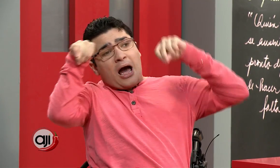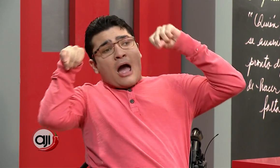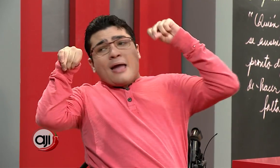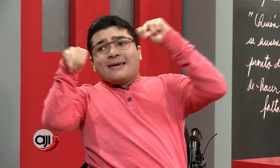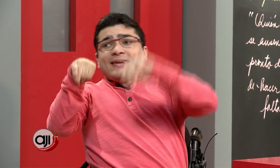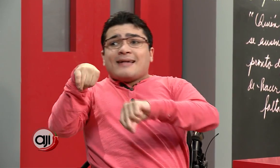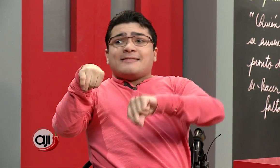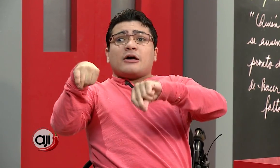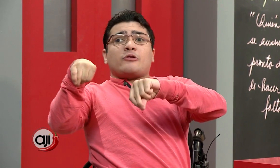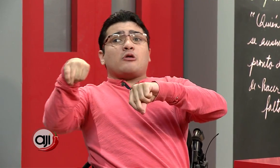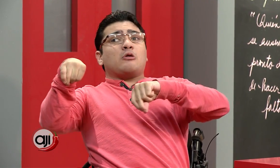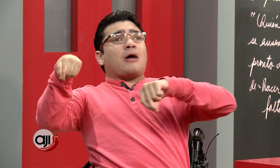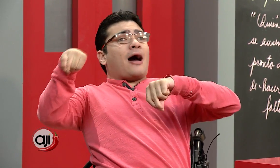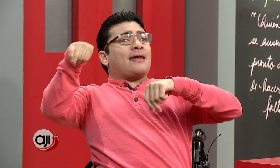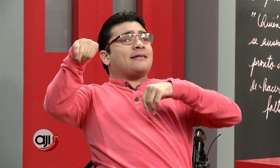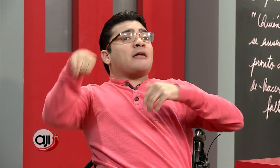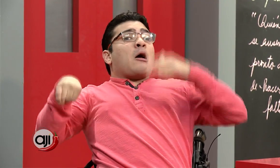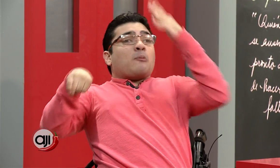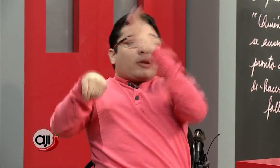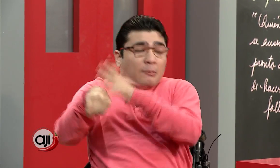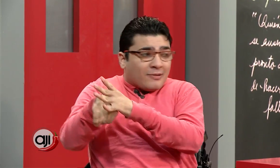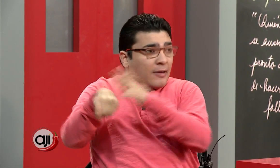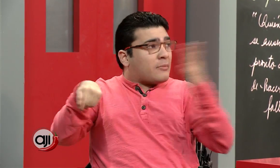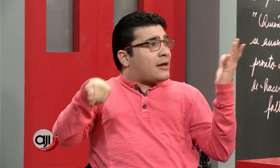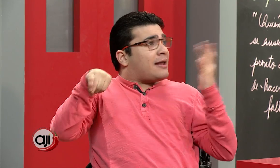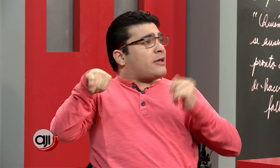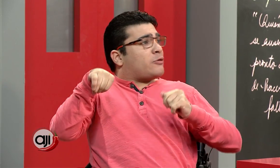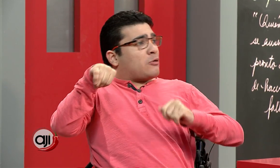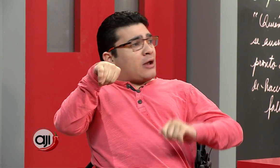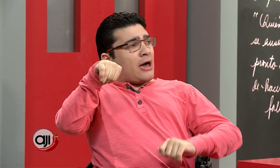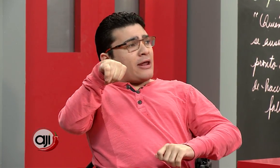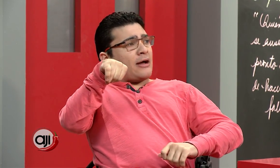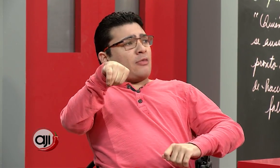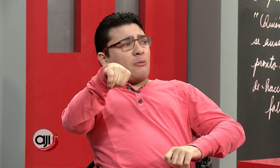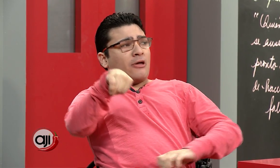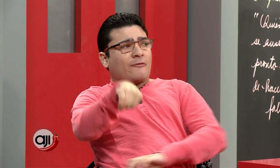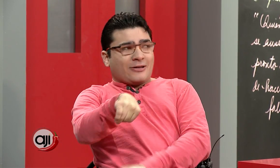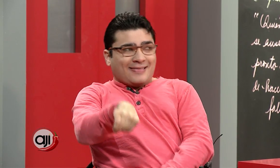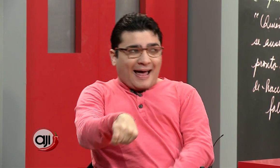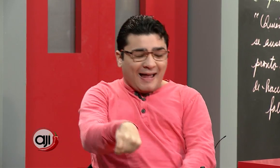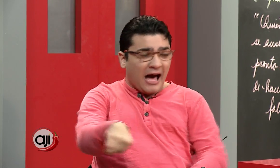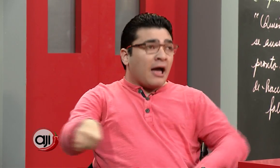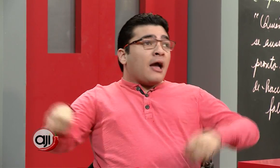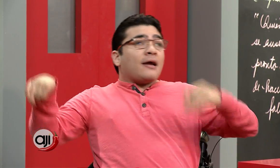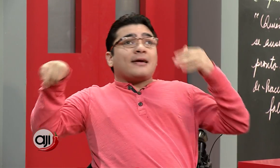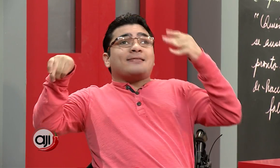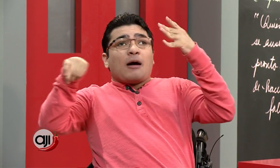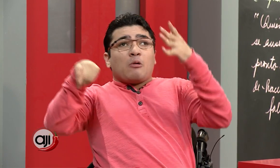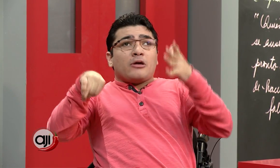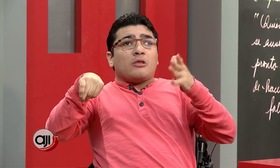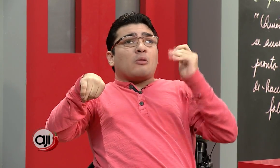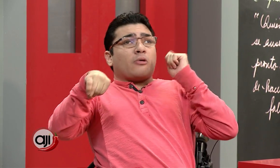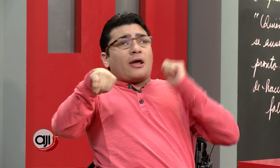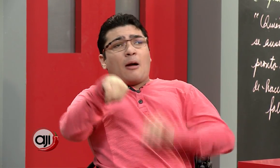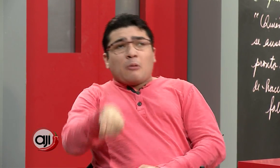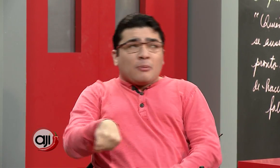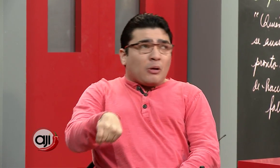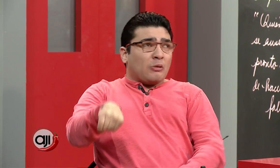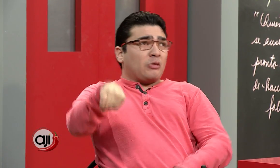ir a ciertos lugares. Por ejemplo, San Miguelito es un área que está muy afectada, que estamos yendo por allá muy pronto.